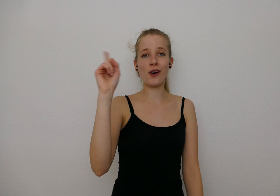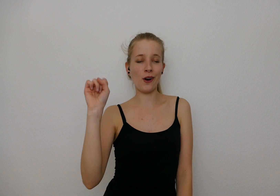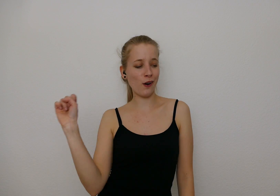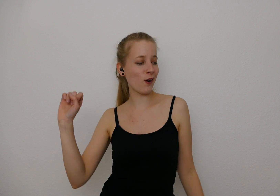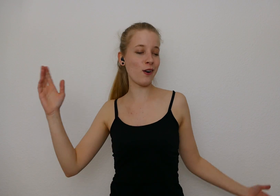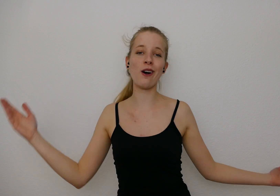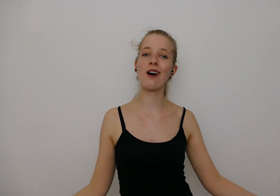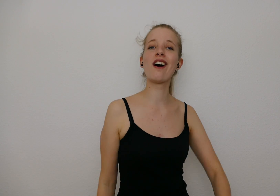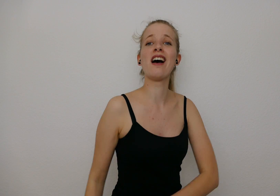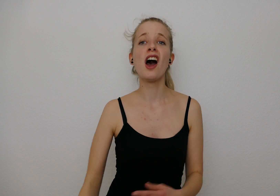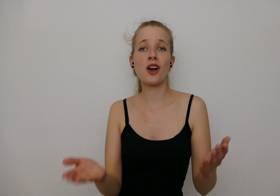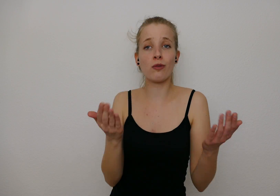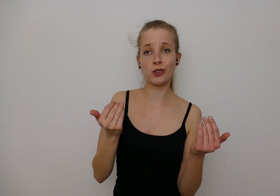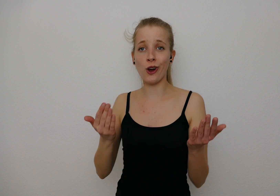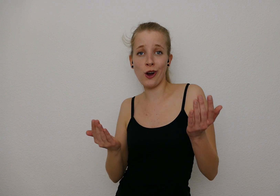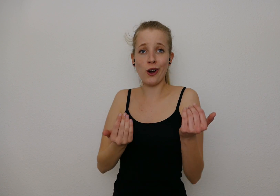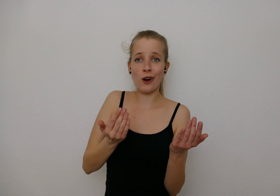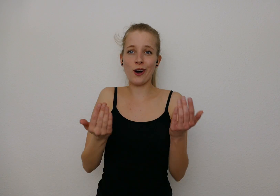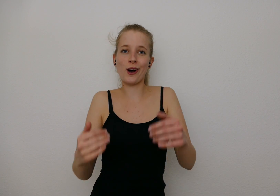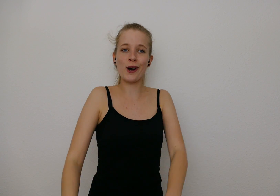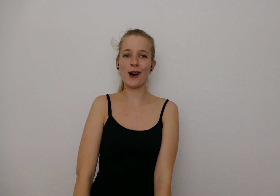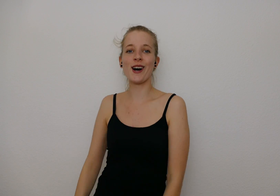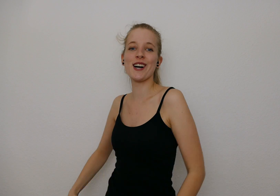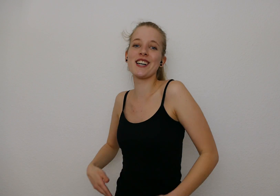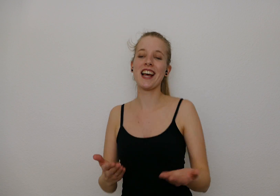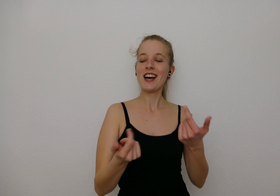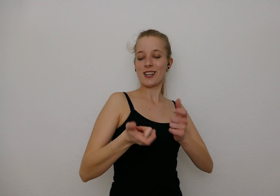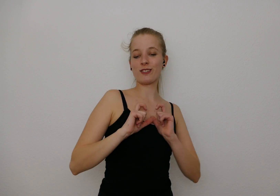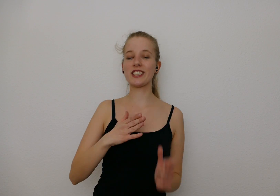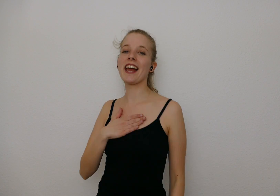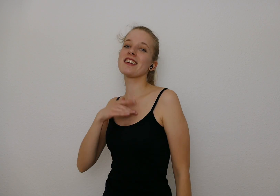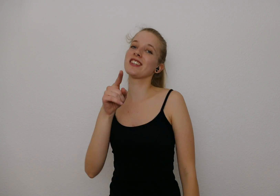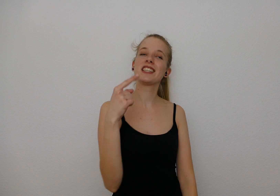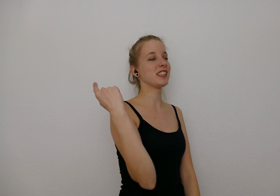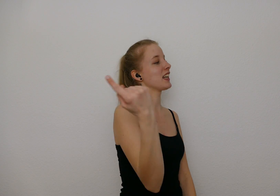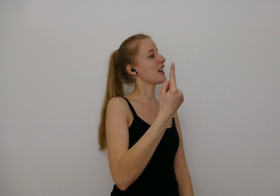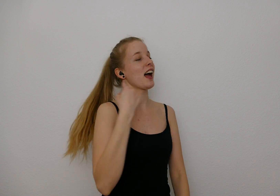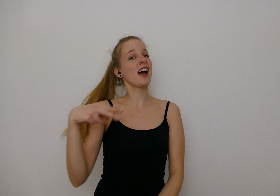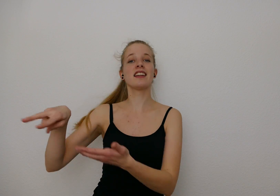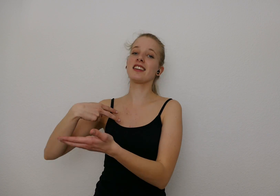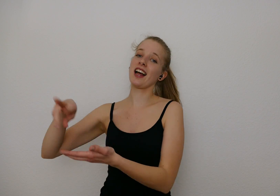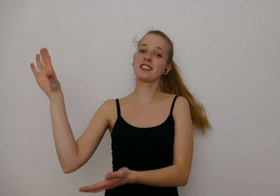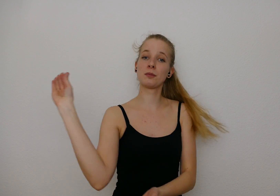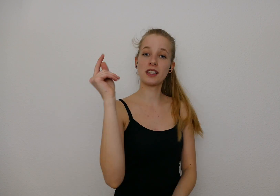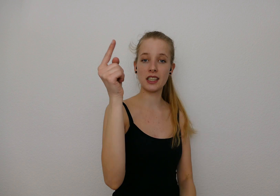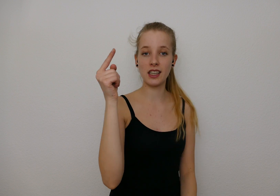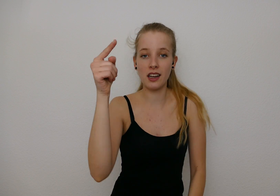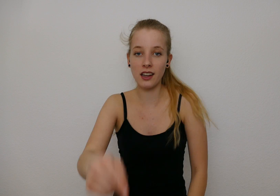komm schon, komm schenk mir diesen einen Tanz mit dir